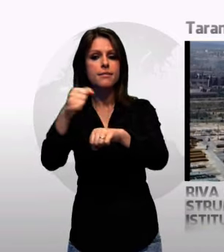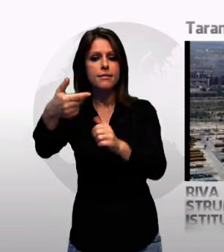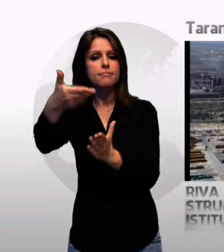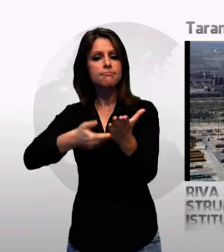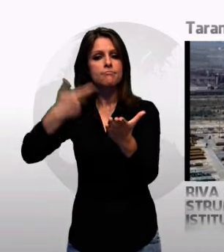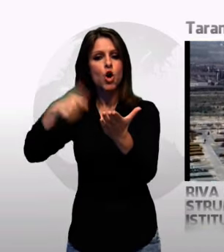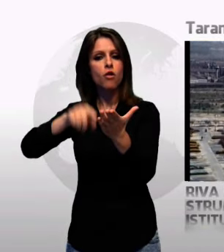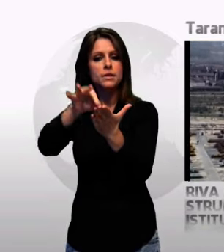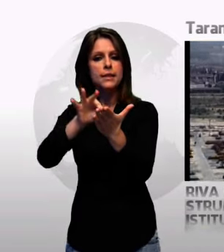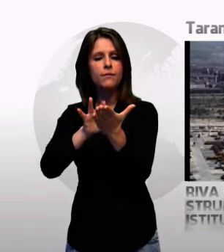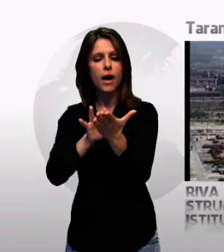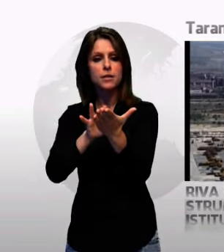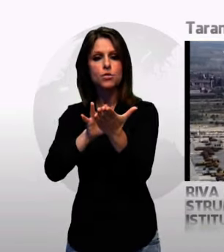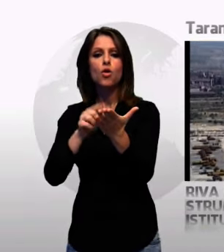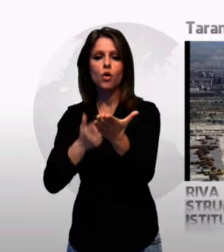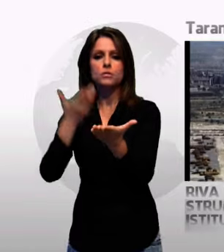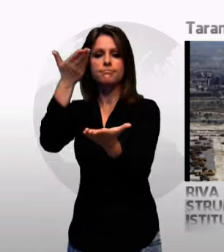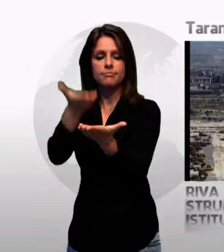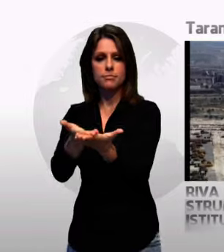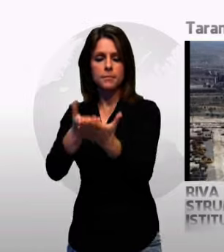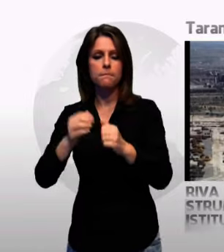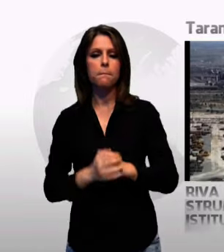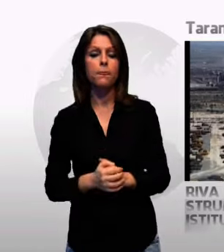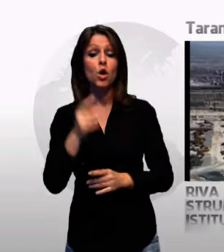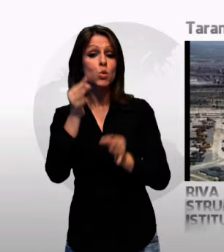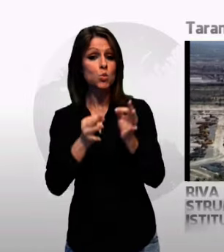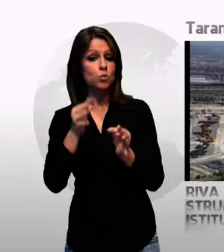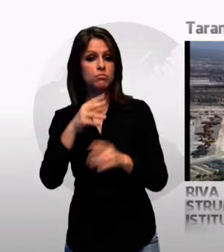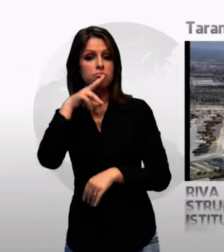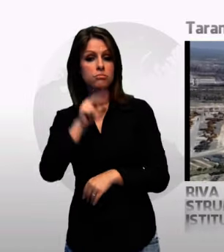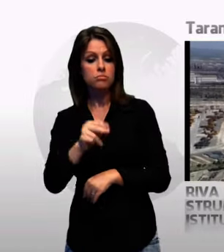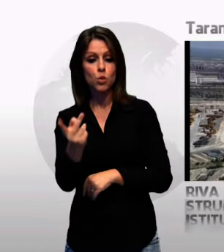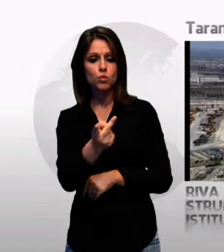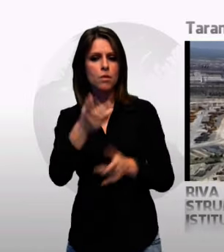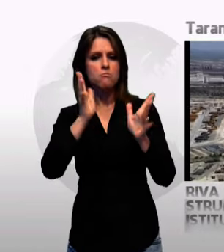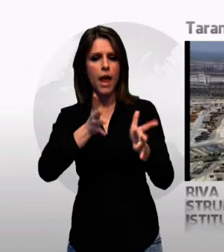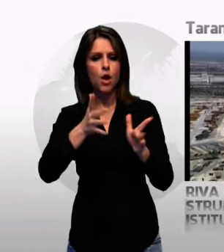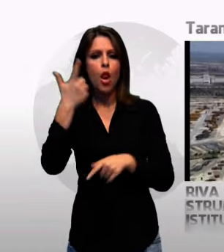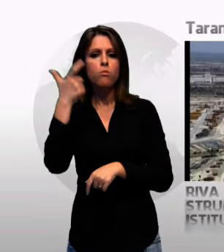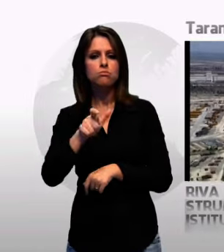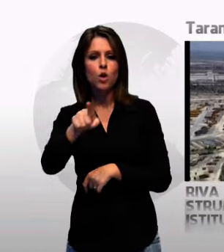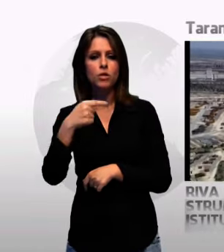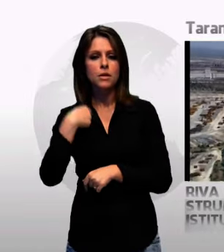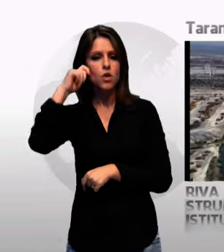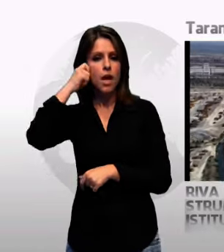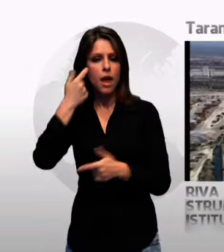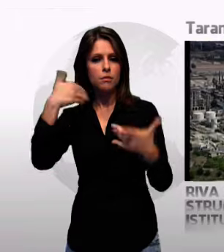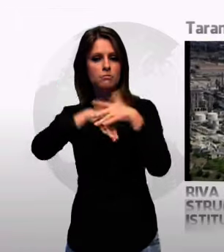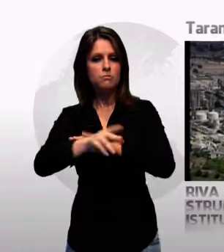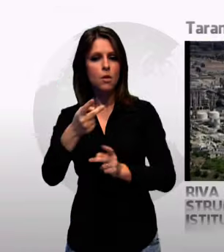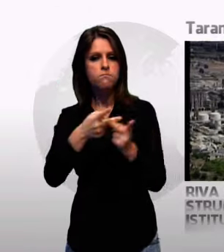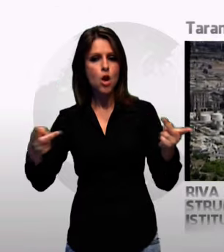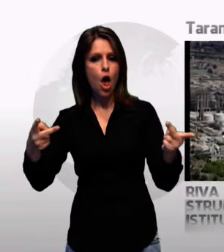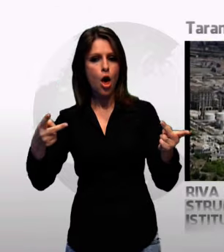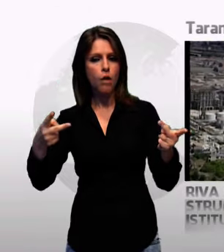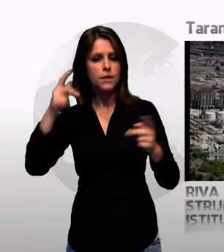perché hanno cercato di coprire i reati contestati con artifici, strumentalizzando a tal fine anche